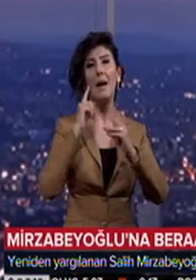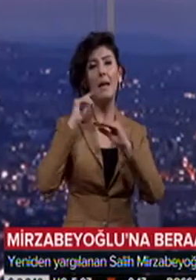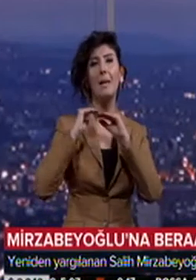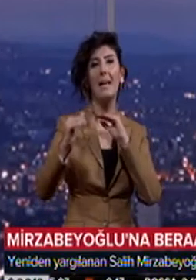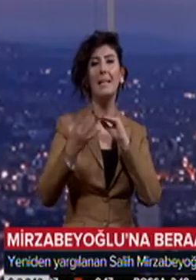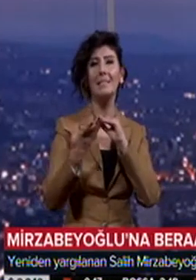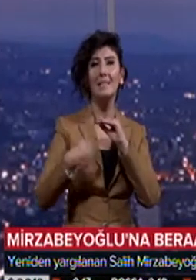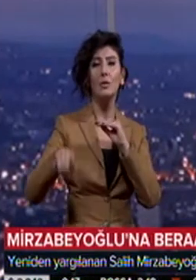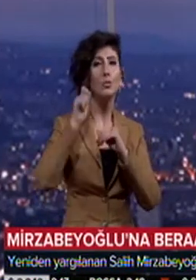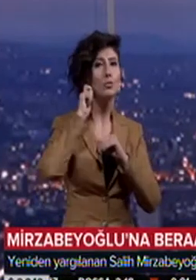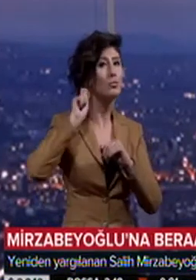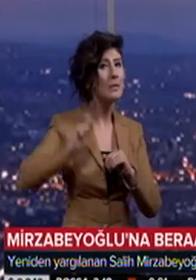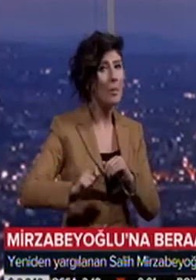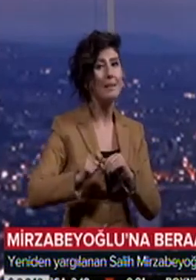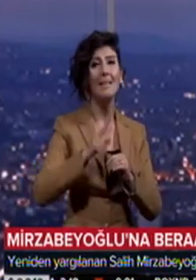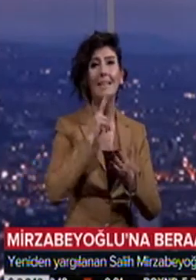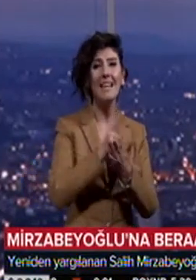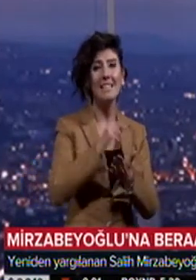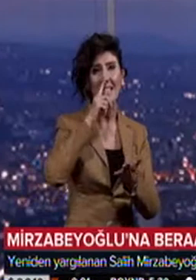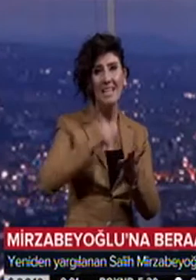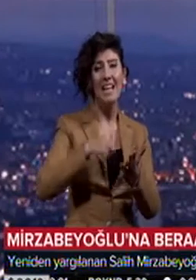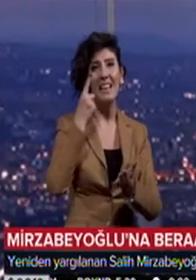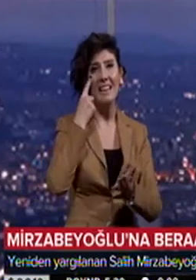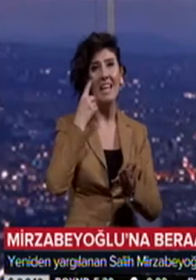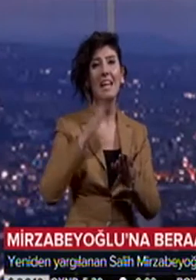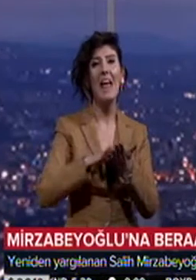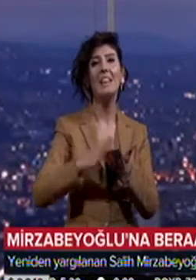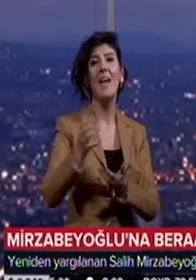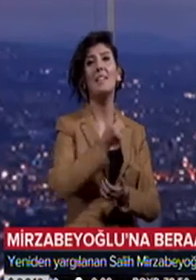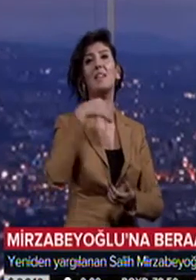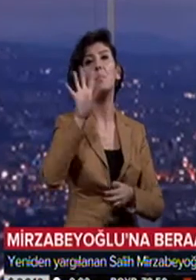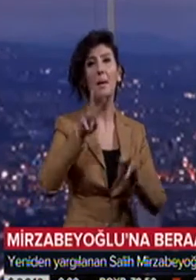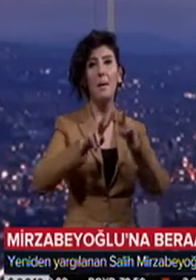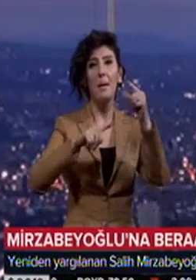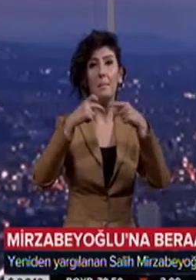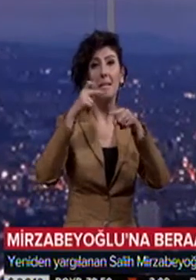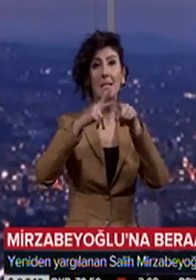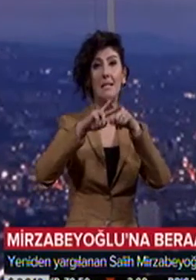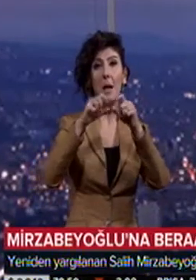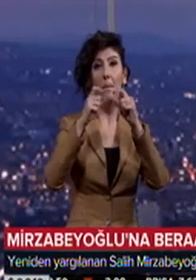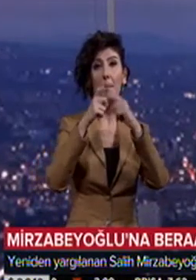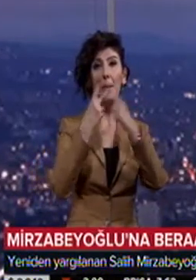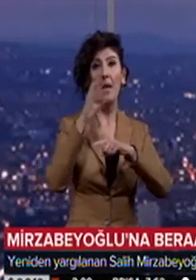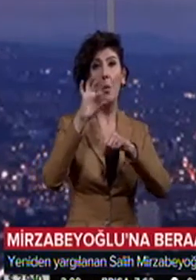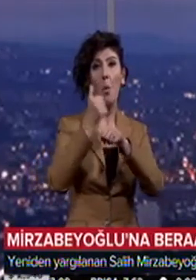isnat edilen suçu işlediğine dair kesin ve inandırıcı delil elde edilemediğinden Mirza Beyoğlu'nun beraatine hükmetti.